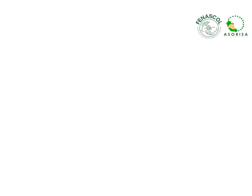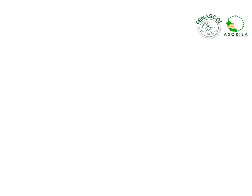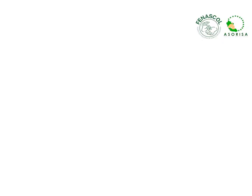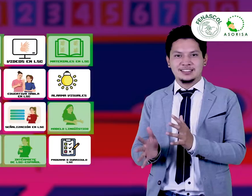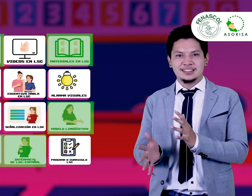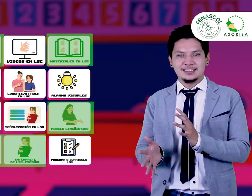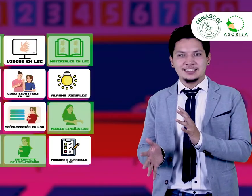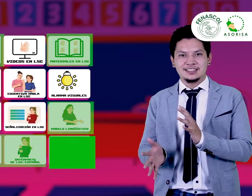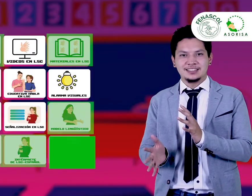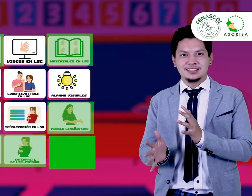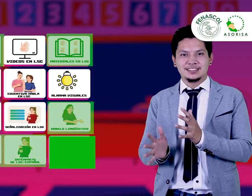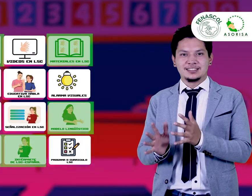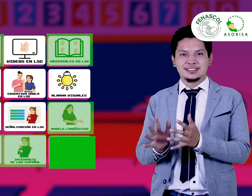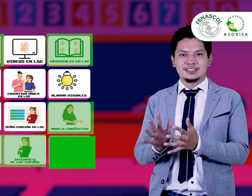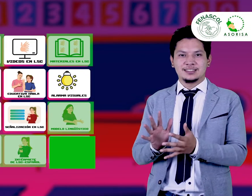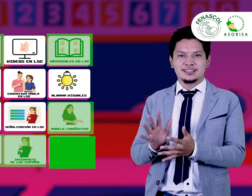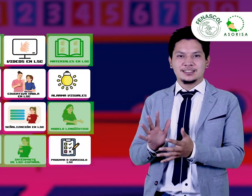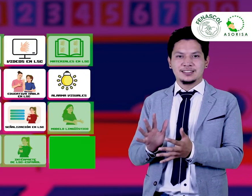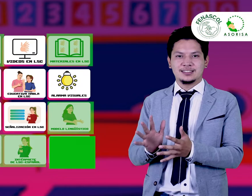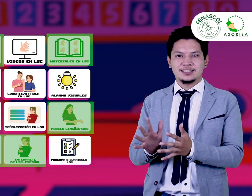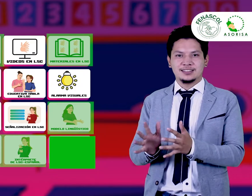Programa o currículo en lengua de señas.